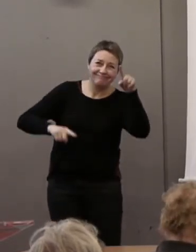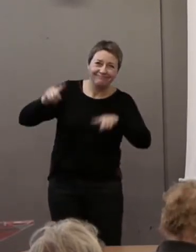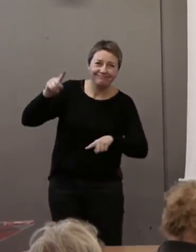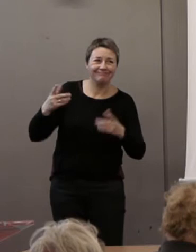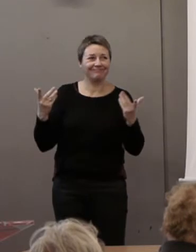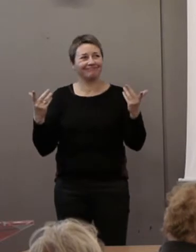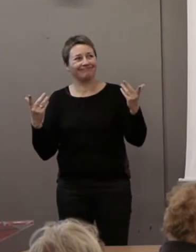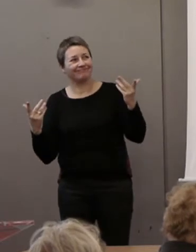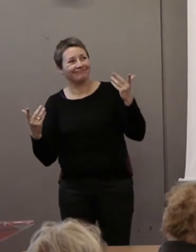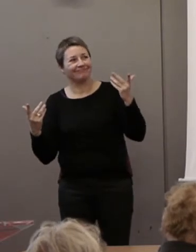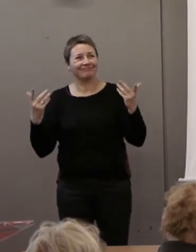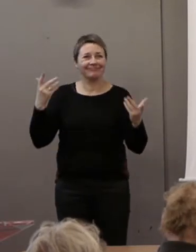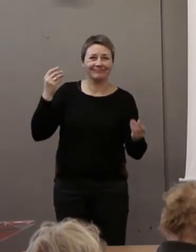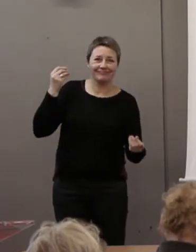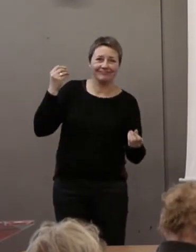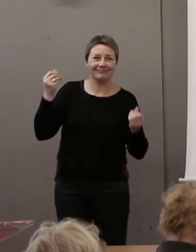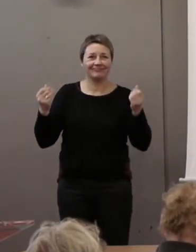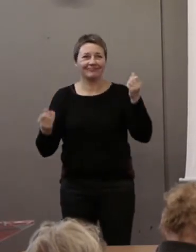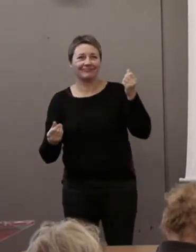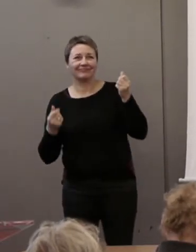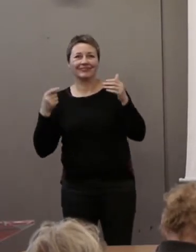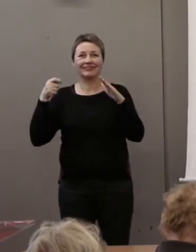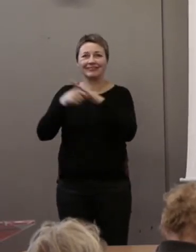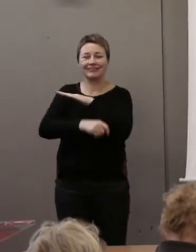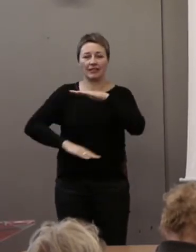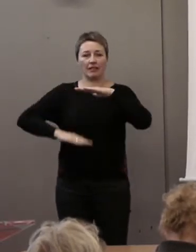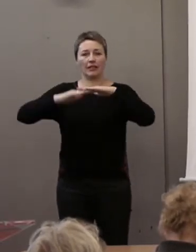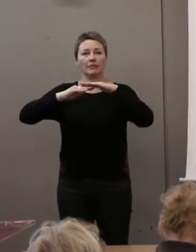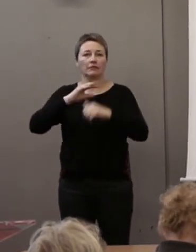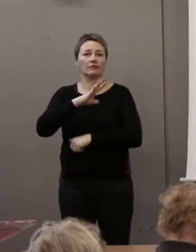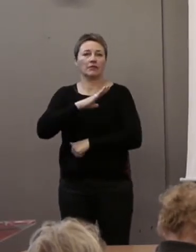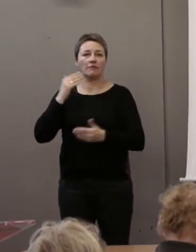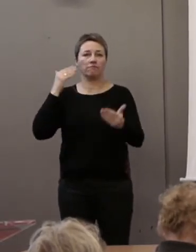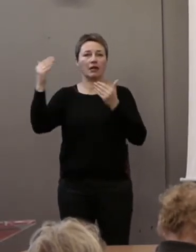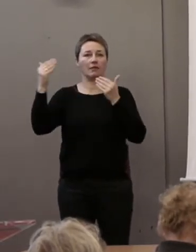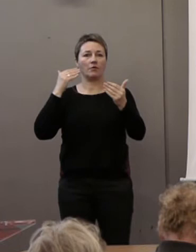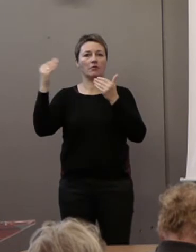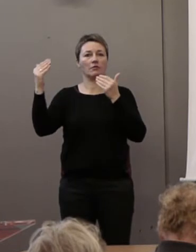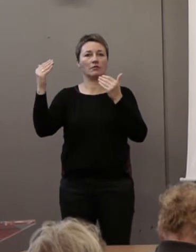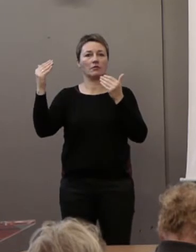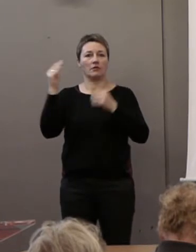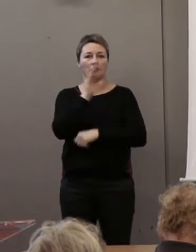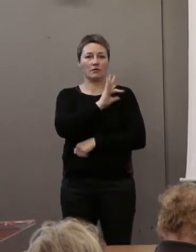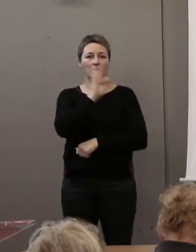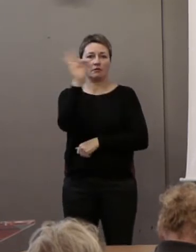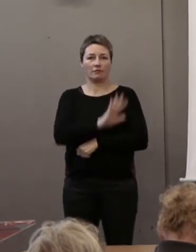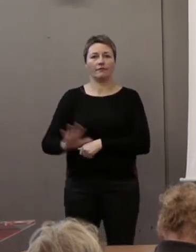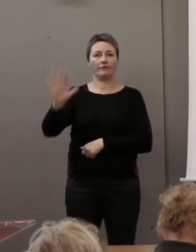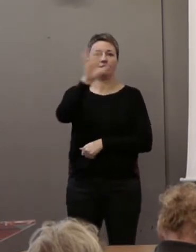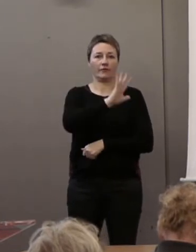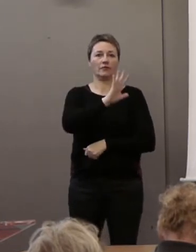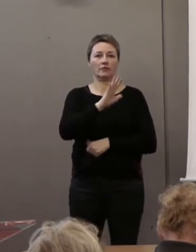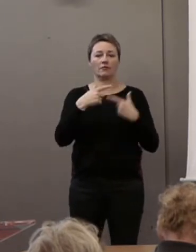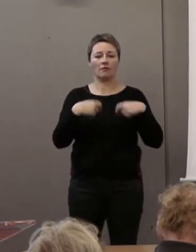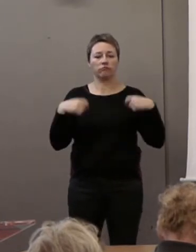un peu plus limités financièrement que les moyens qu trouve en métropole. Et on arrive